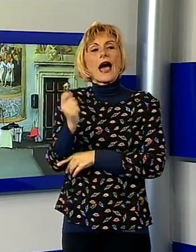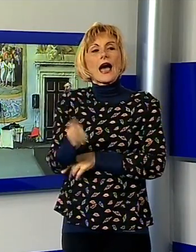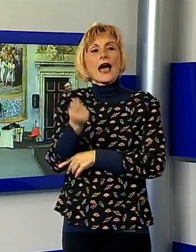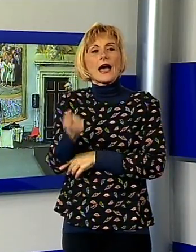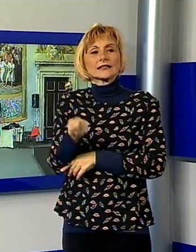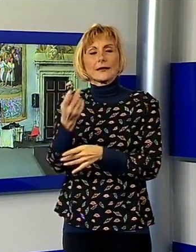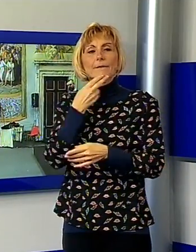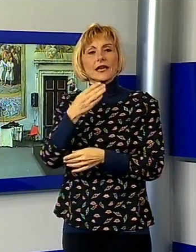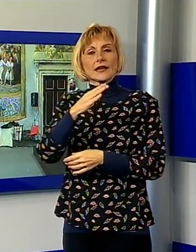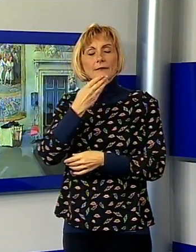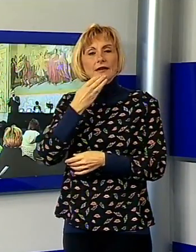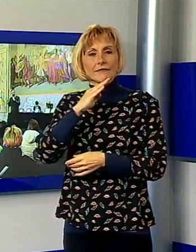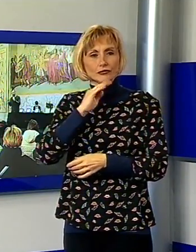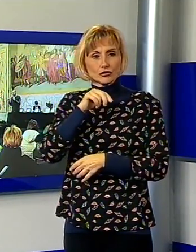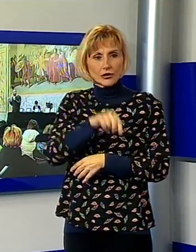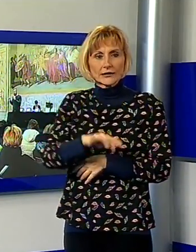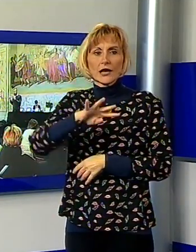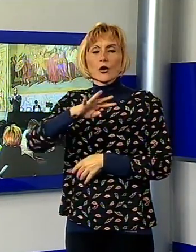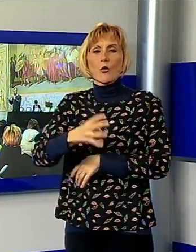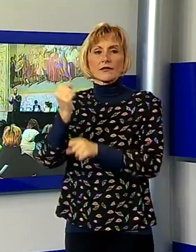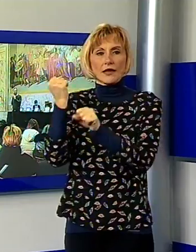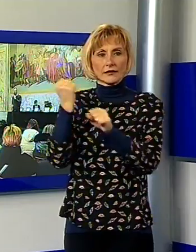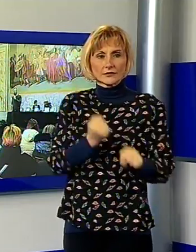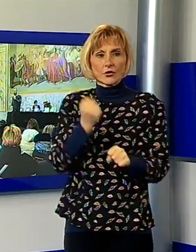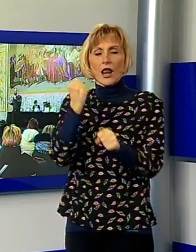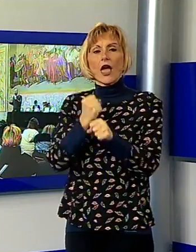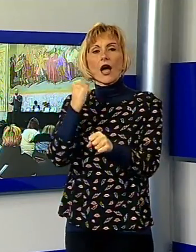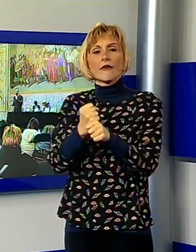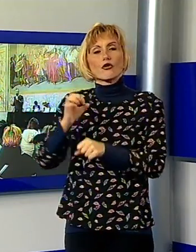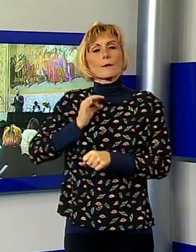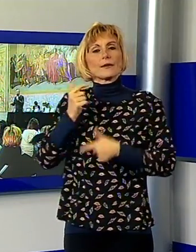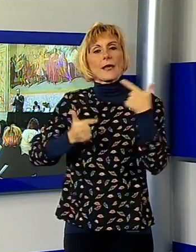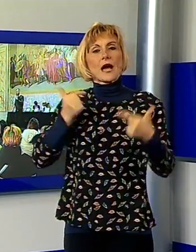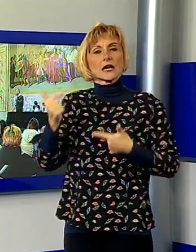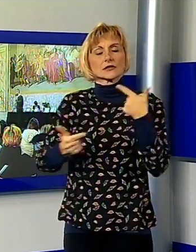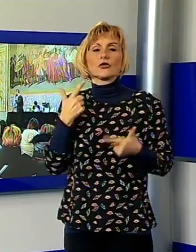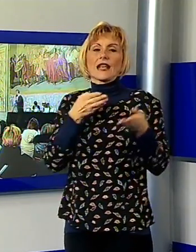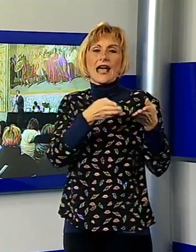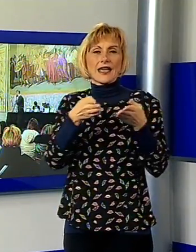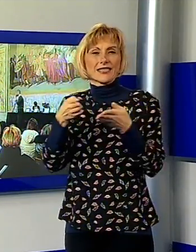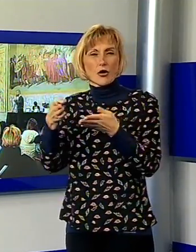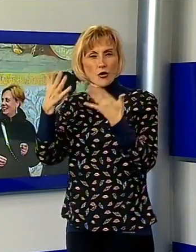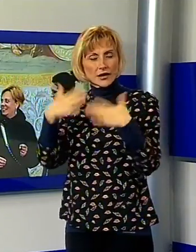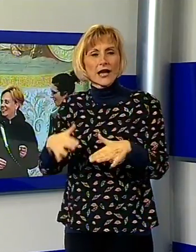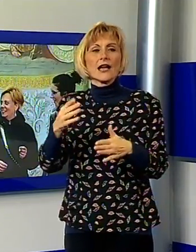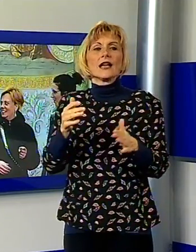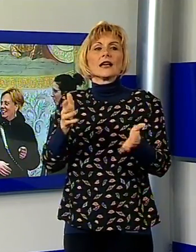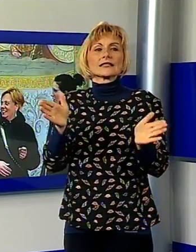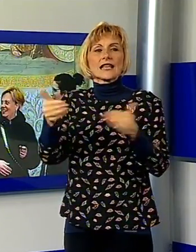giunta alla quarta edizione. La premiazione dei lavori nelle varie categorie è avvenuta nella sala ad emollo di Palazzo Ducale